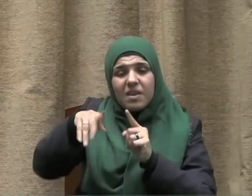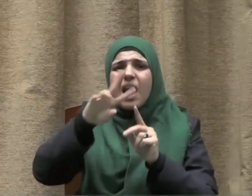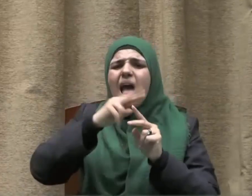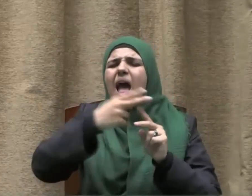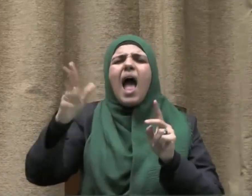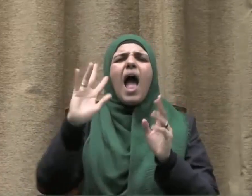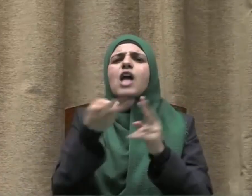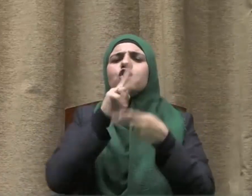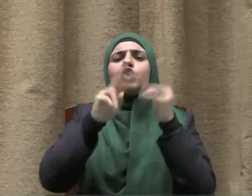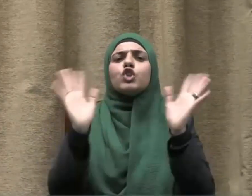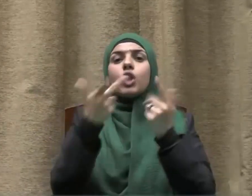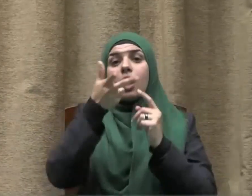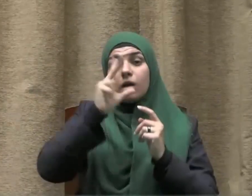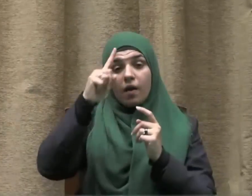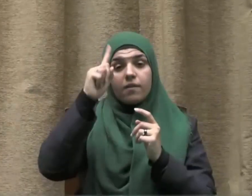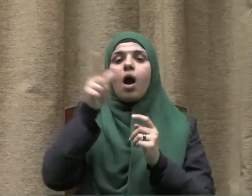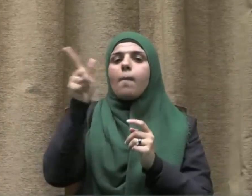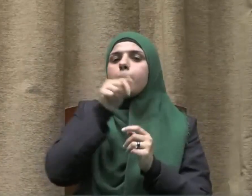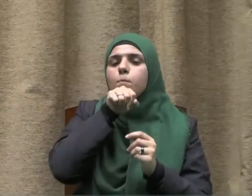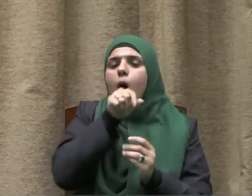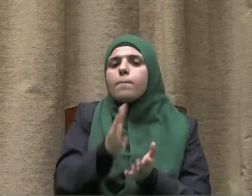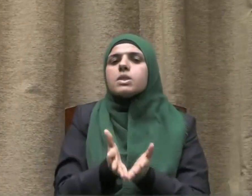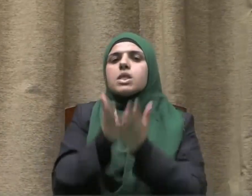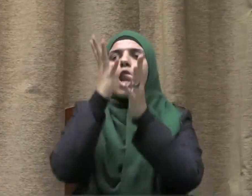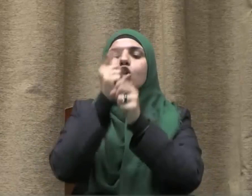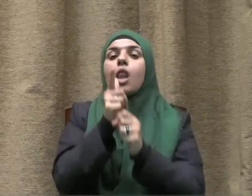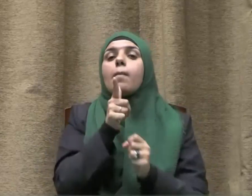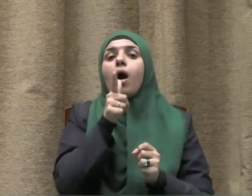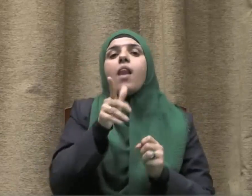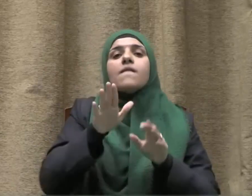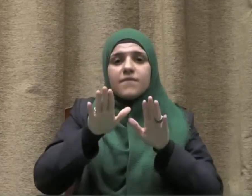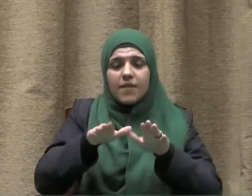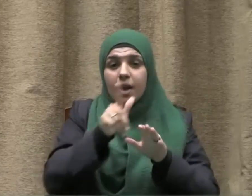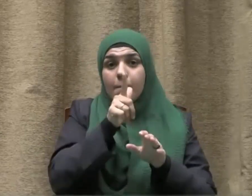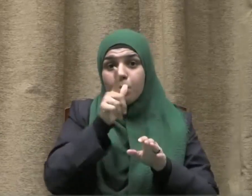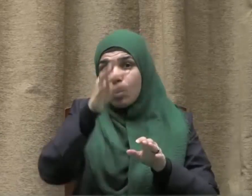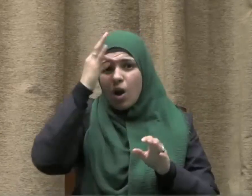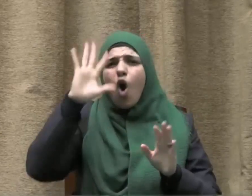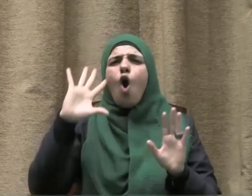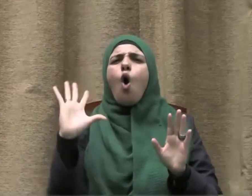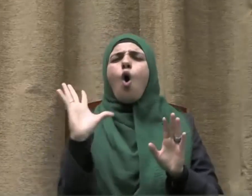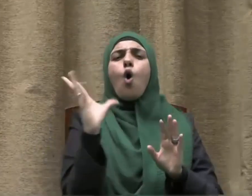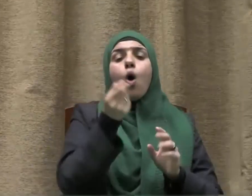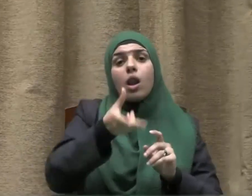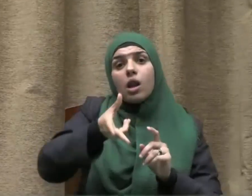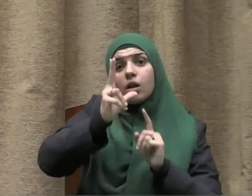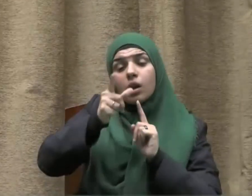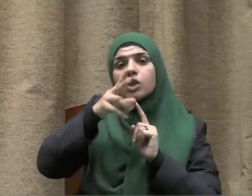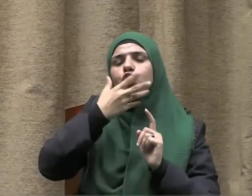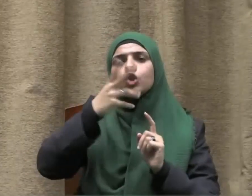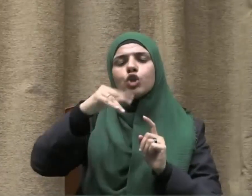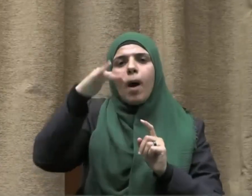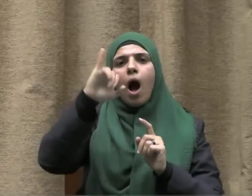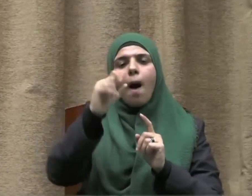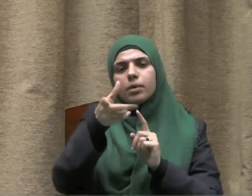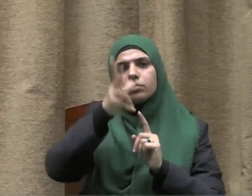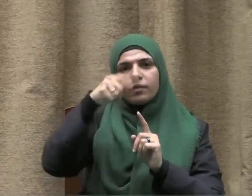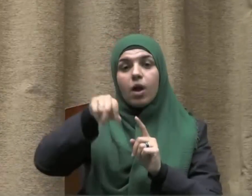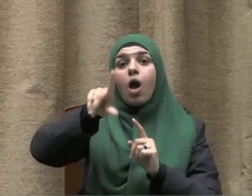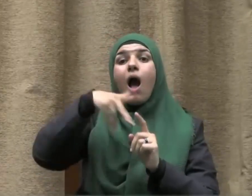أنواع المسكرات فقال صلى الله عليه وسلم كل مسكر خمر وكل مسكر